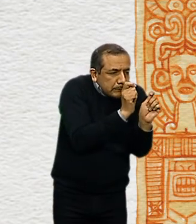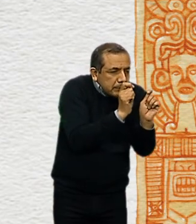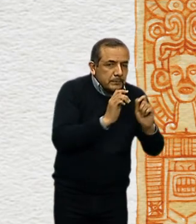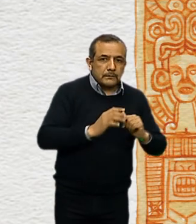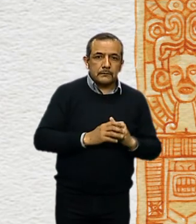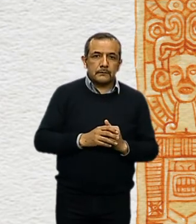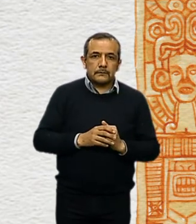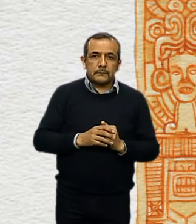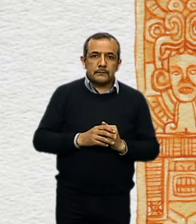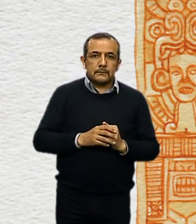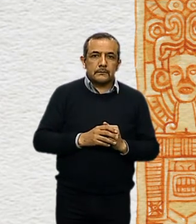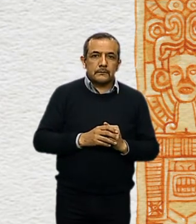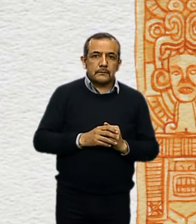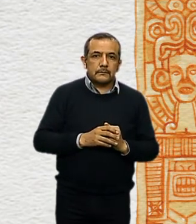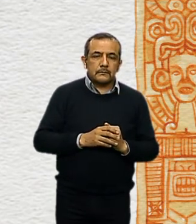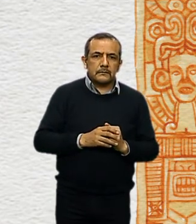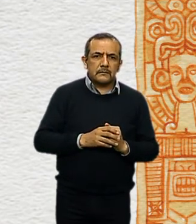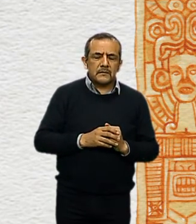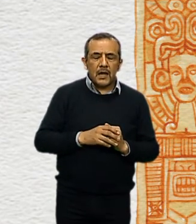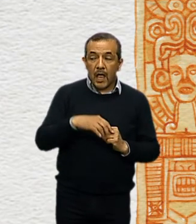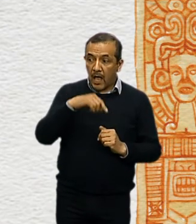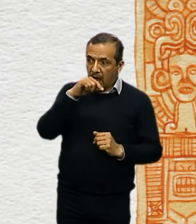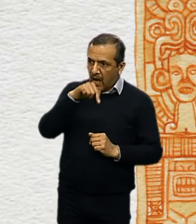Entonces, ¿aquí vivían los que gobernaban?